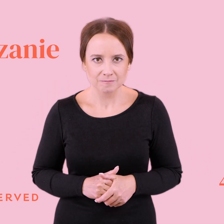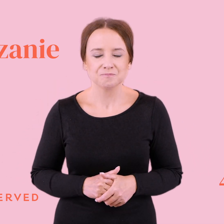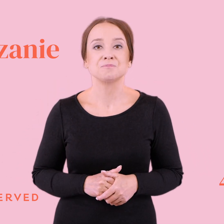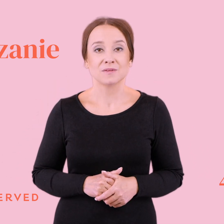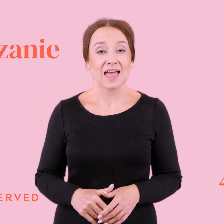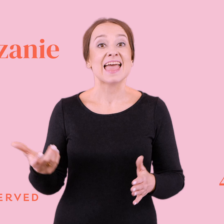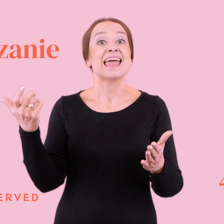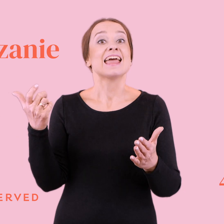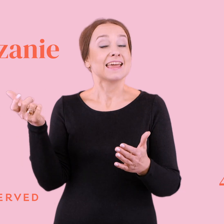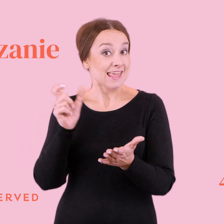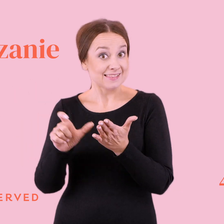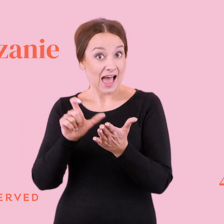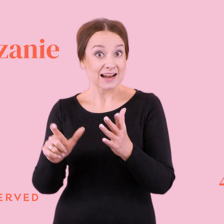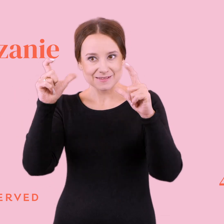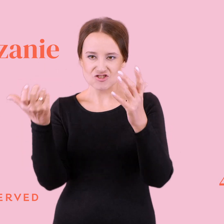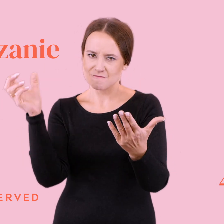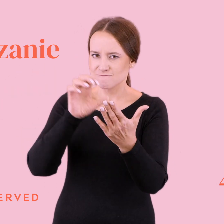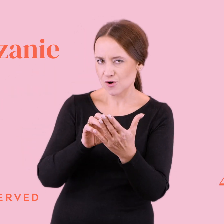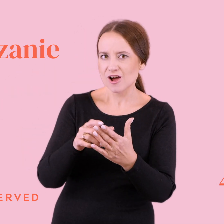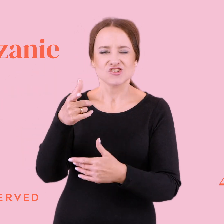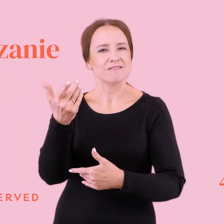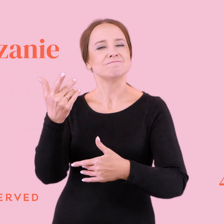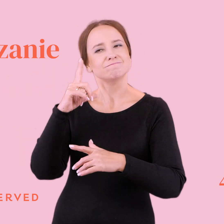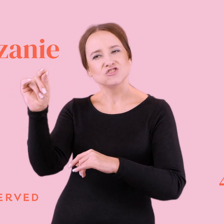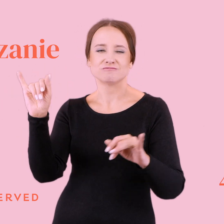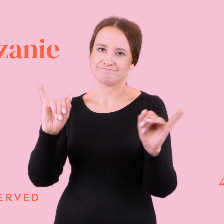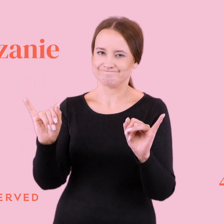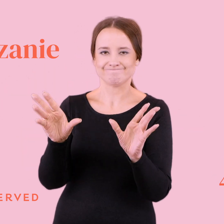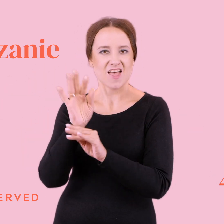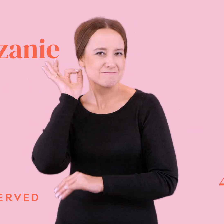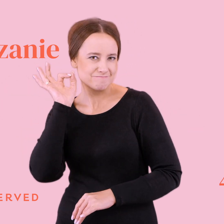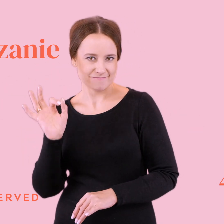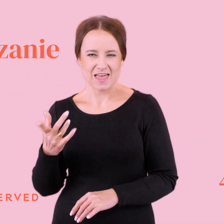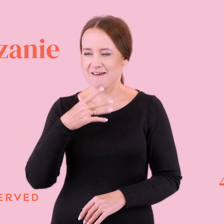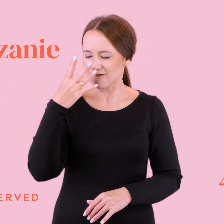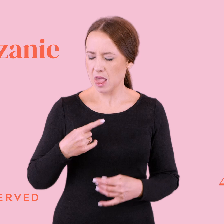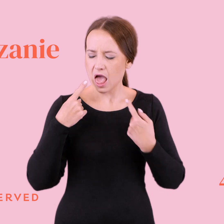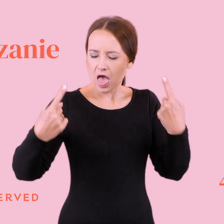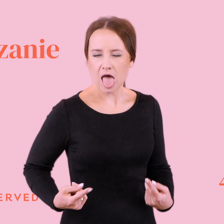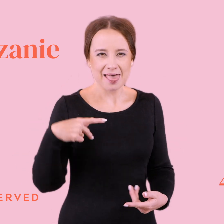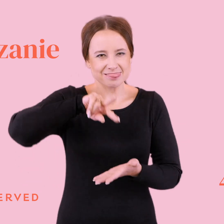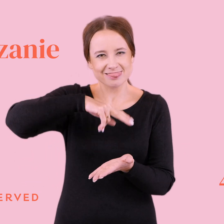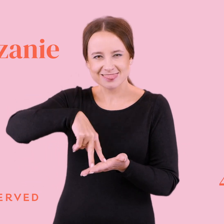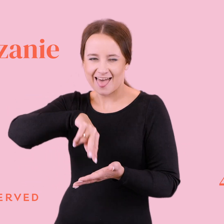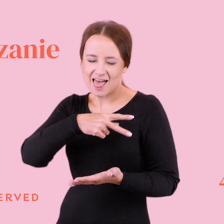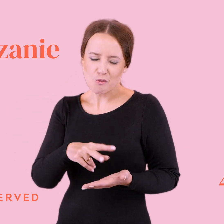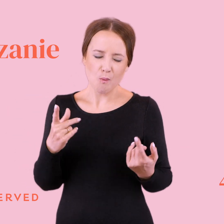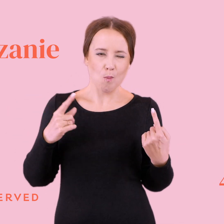wstawianie na Instagram zdjęcia, że się wychodzi z koleżankami na melanż i się wygląda jak miliard zeta i się w ogóle tańczy fikuśne tańce jakieś takie,